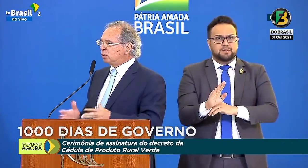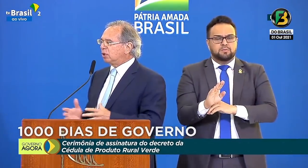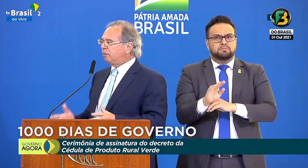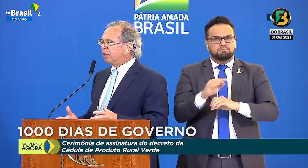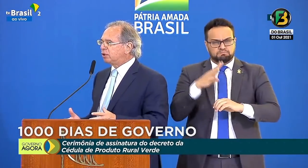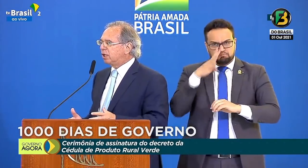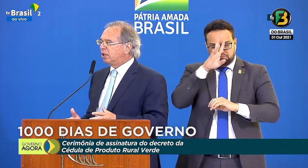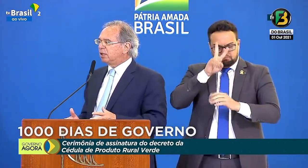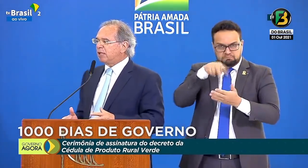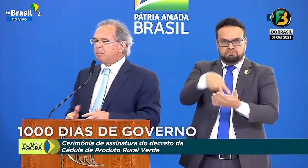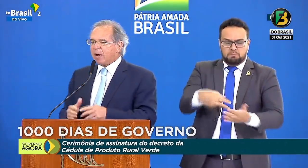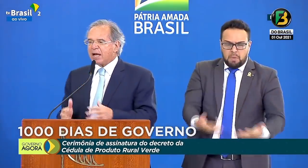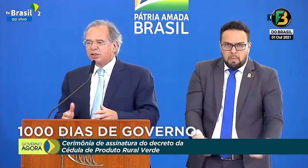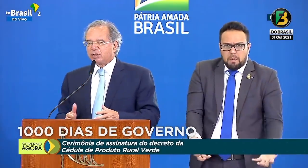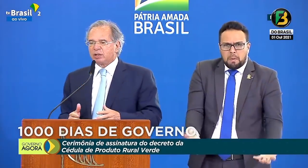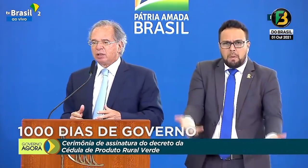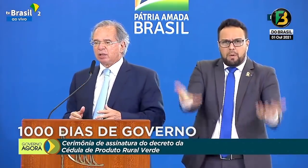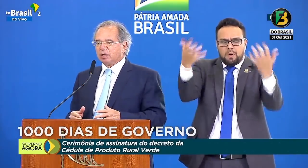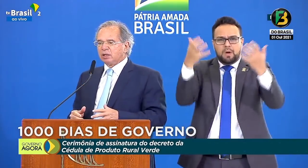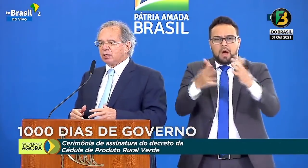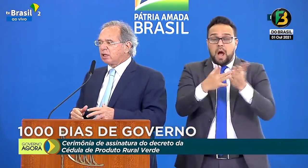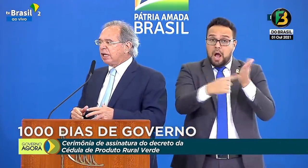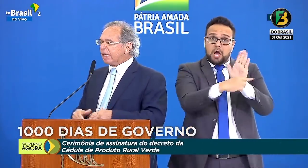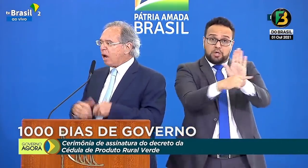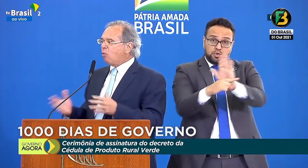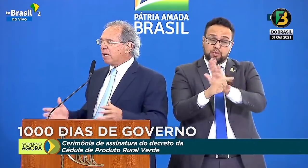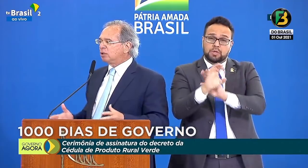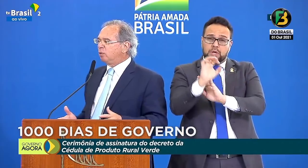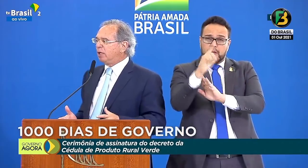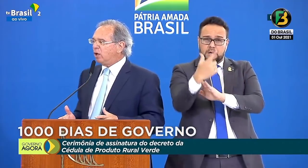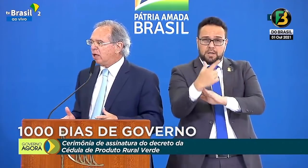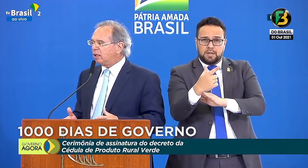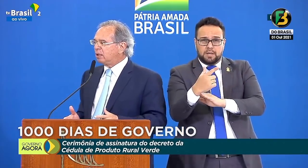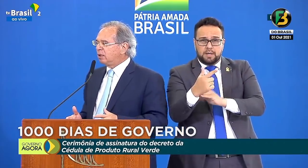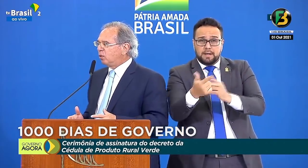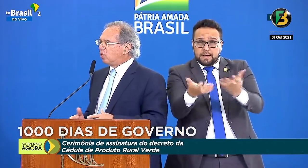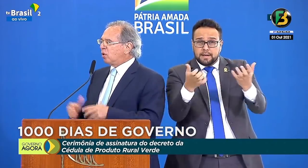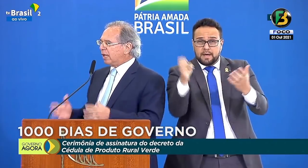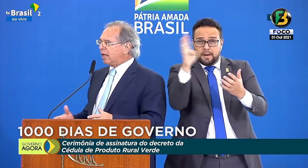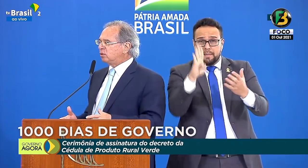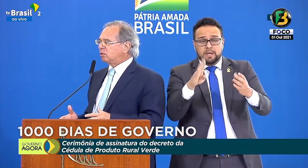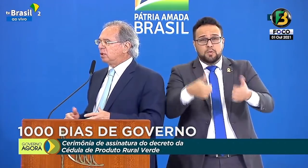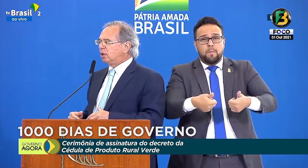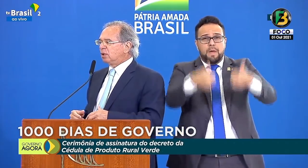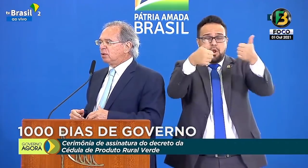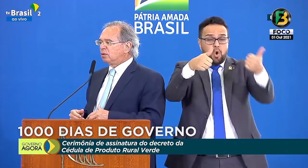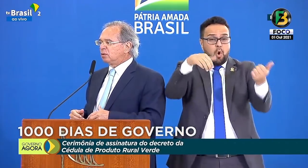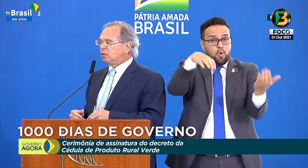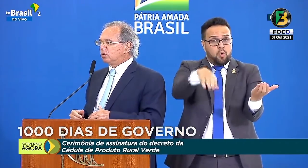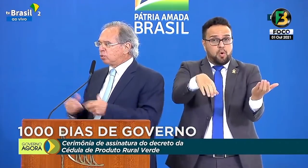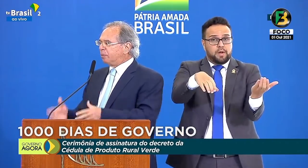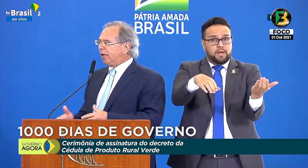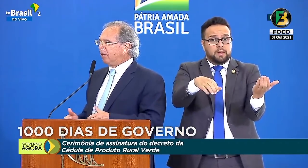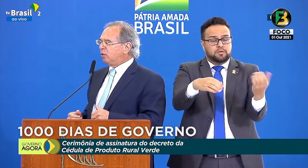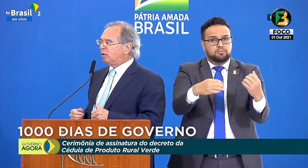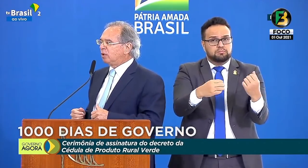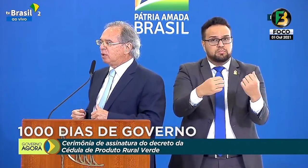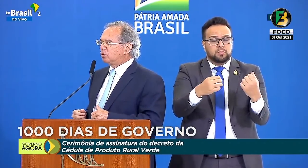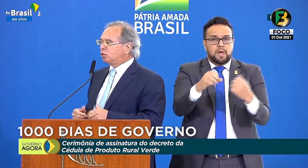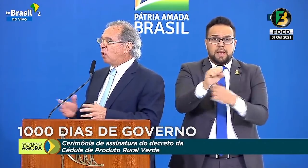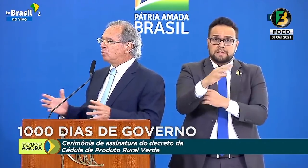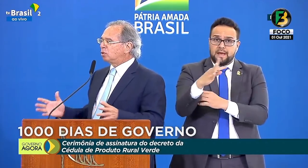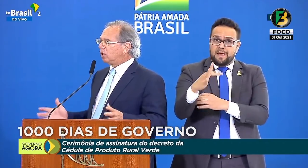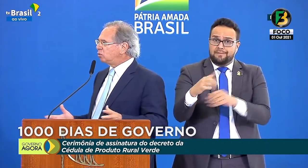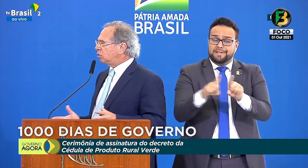com a ajuda justamente da parte que quer um Brasil melhor, o Congresso, o Supremo,